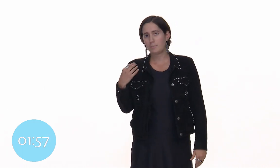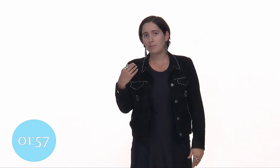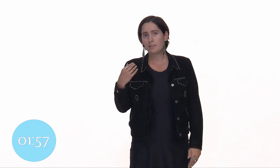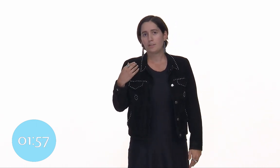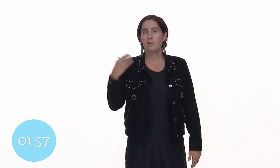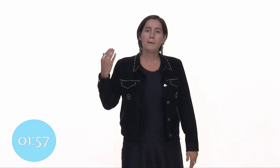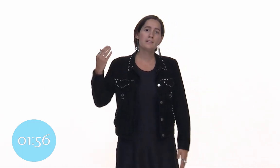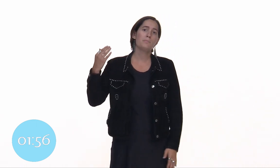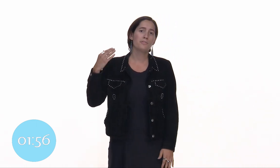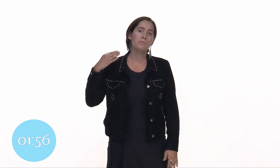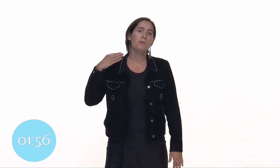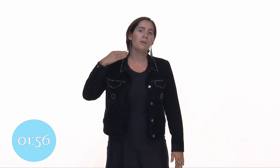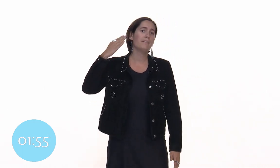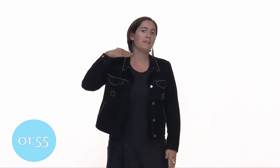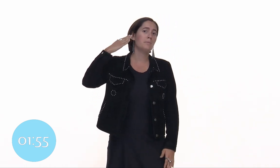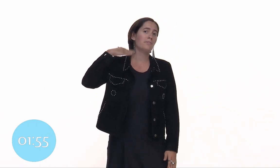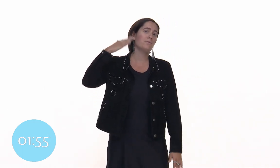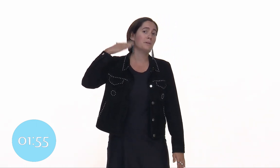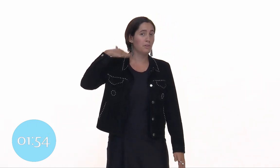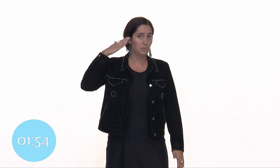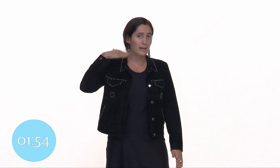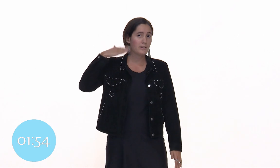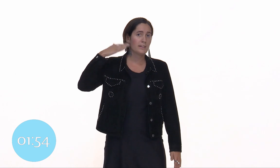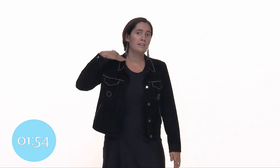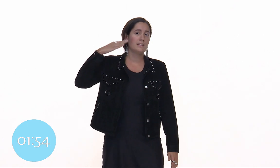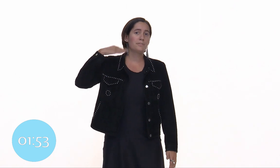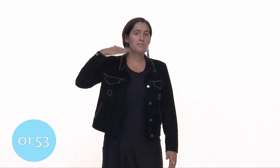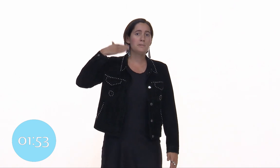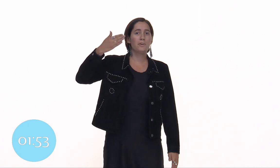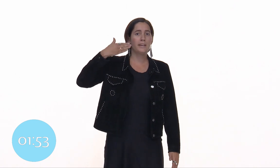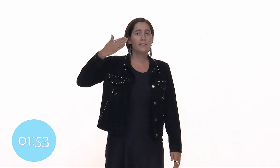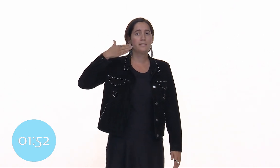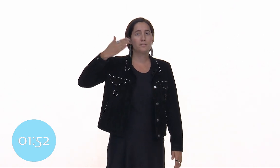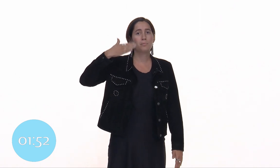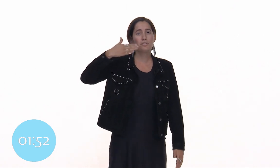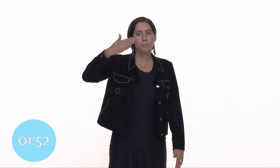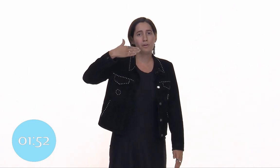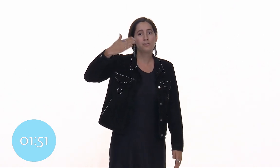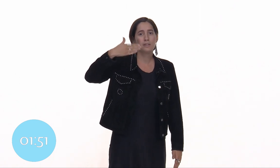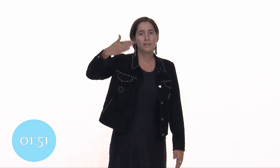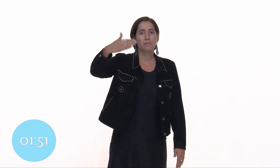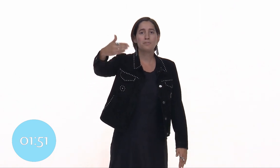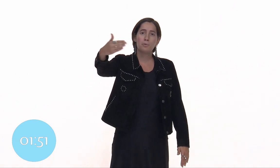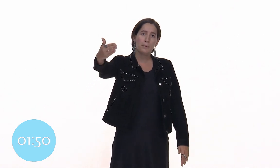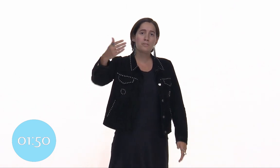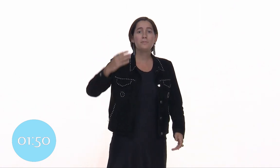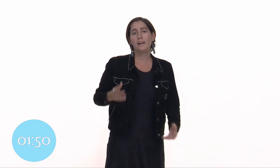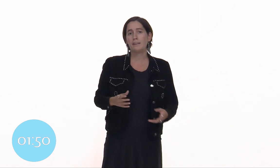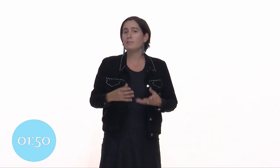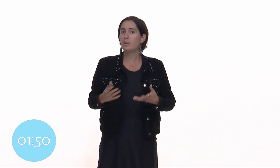émis, comme par exemple en ce moment, avec la vibration de mes cordes vocales, il est transmis dans l'air, de proche en proche, où il se propage jusqu'à arriver dans